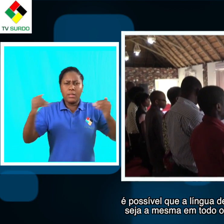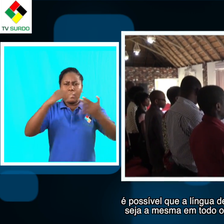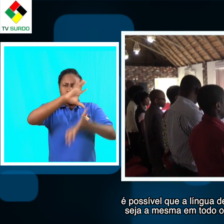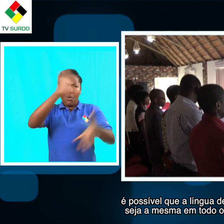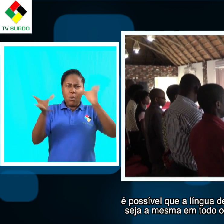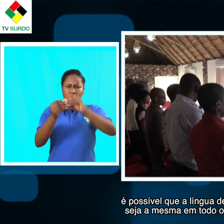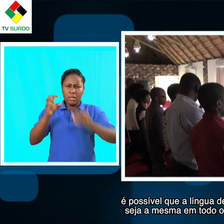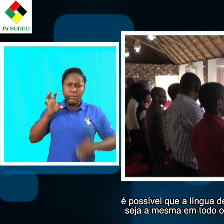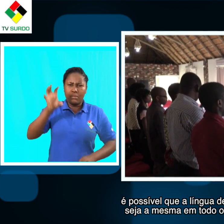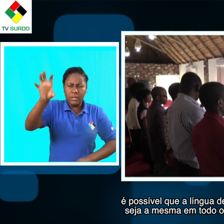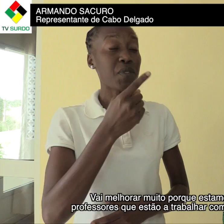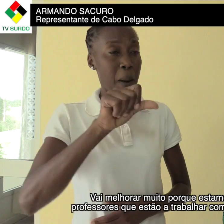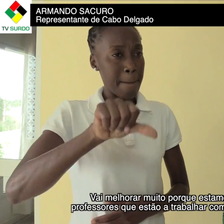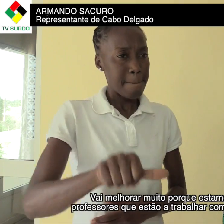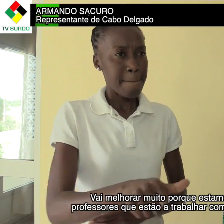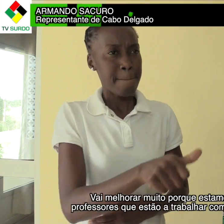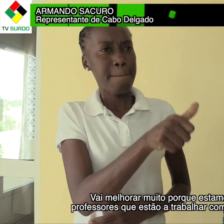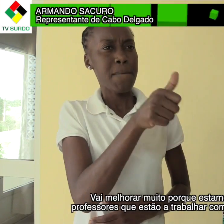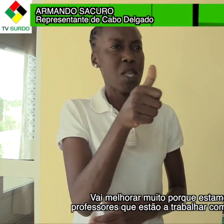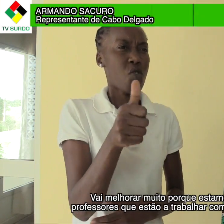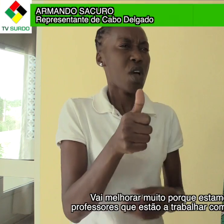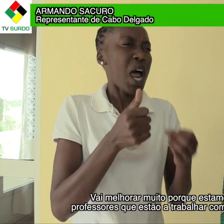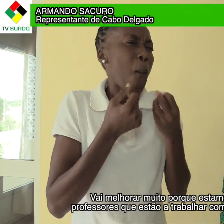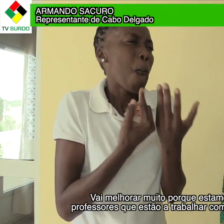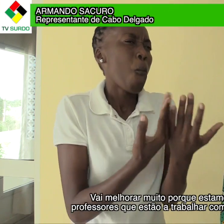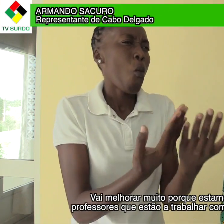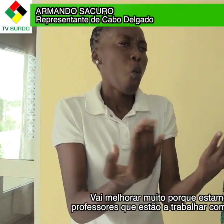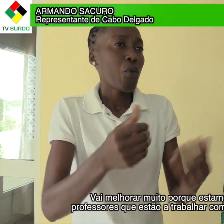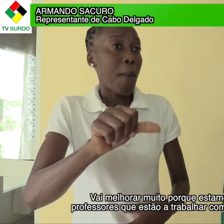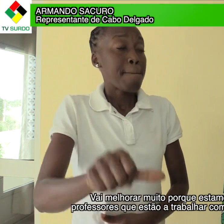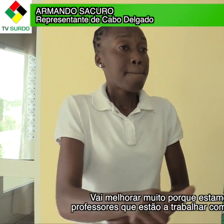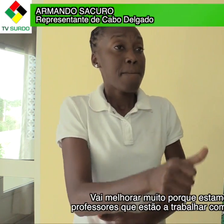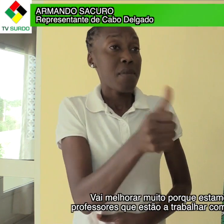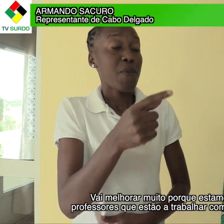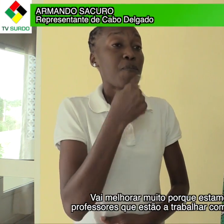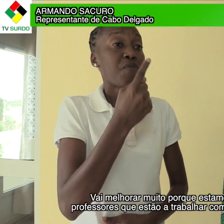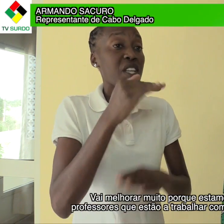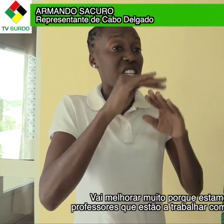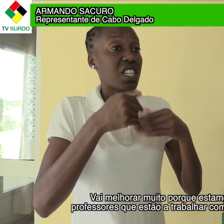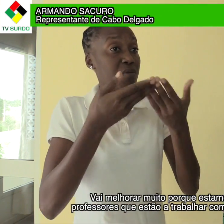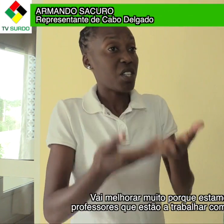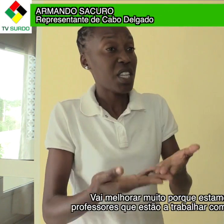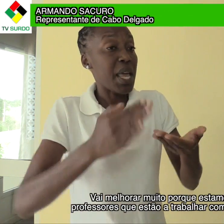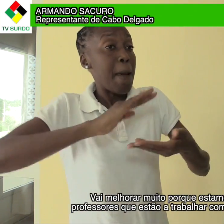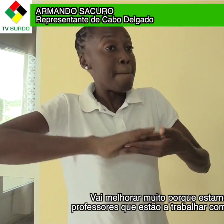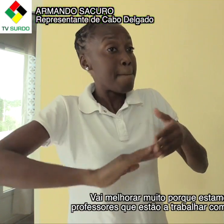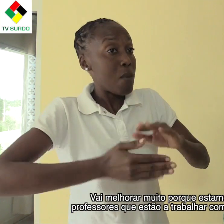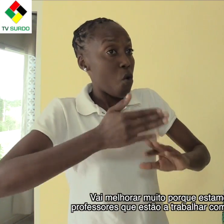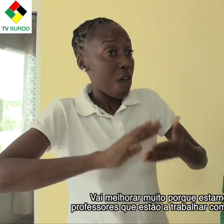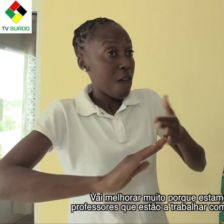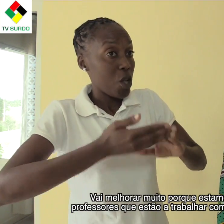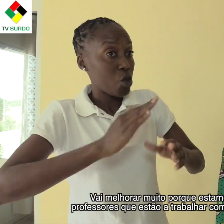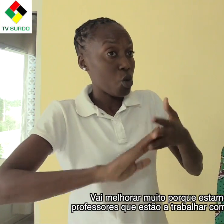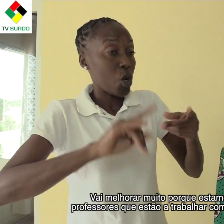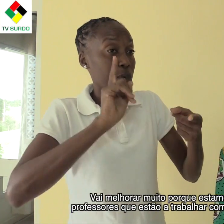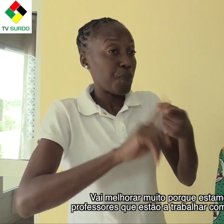todo o país. Mas muito vai melhorar, porque estamos aqui entre professores que estão a trabalhar com as pessoas surdas,